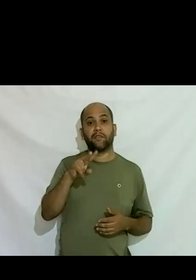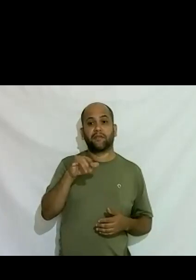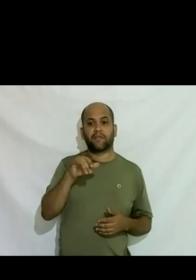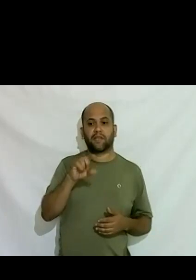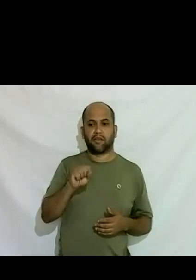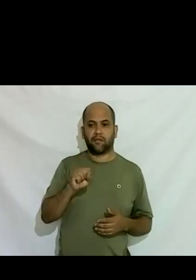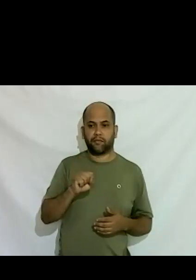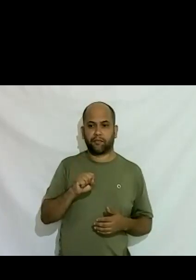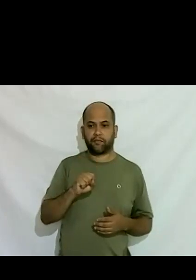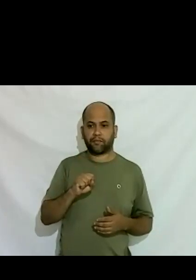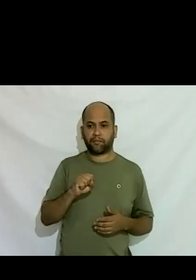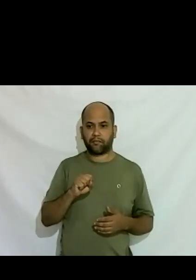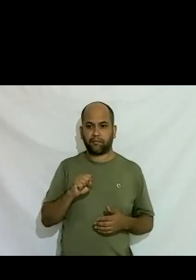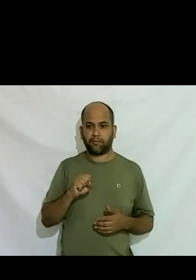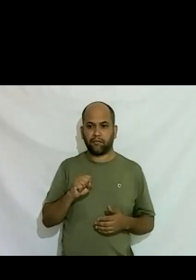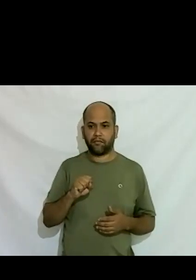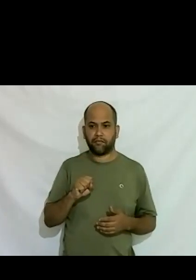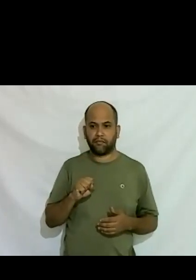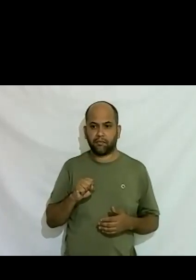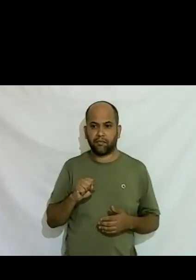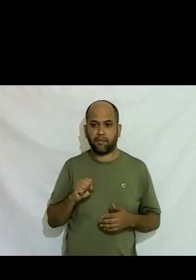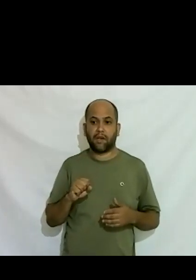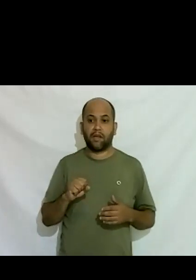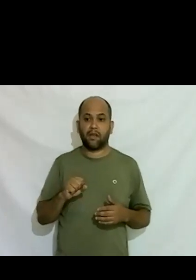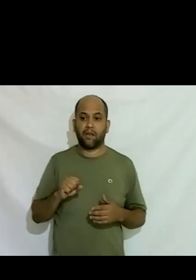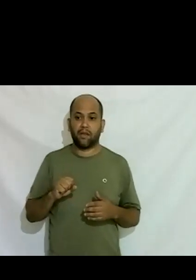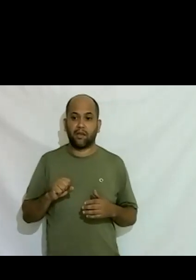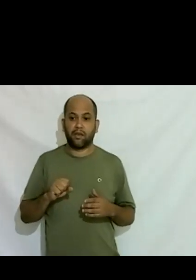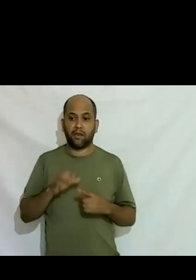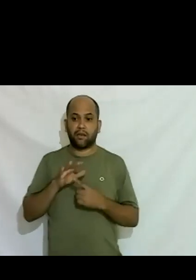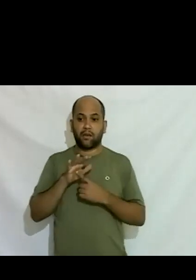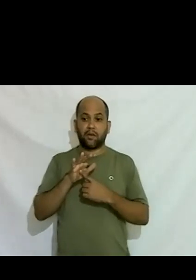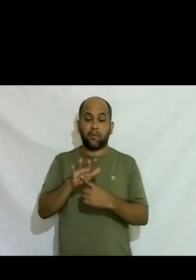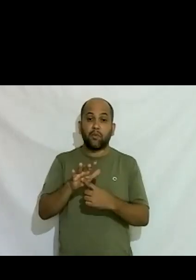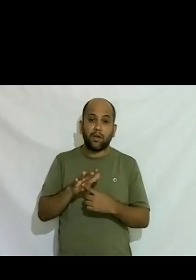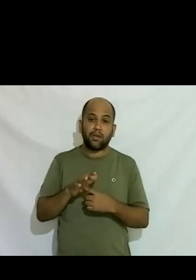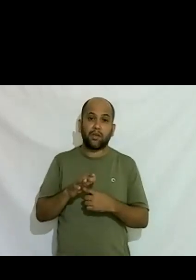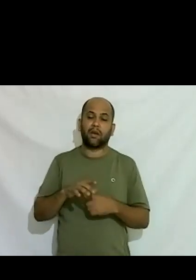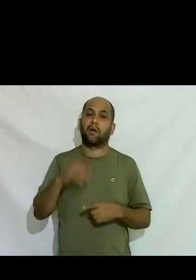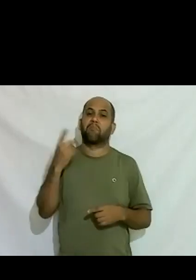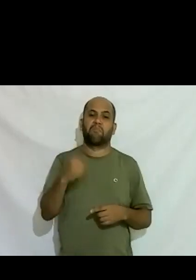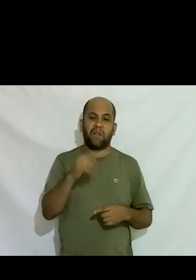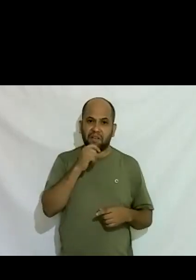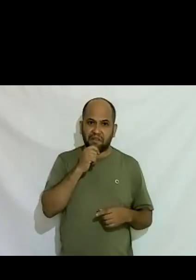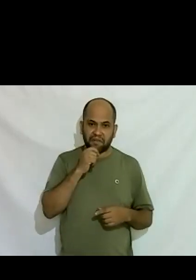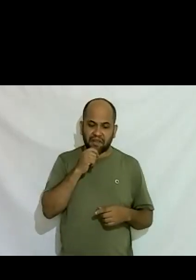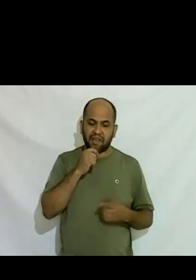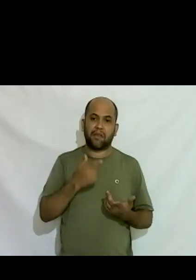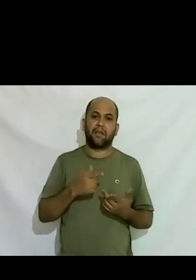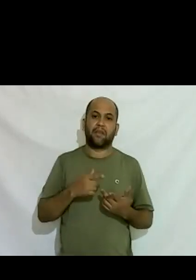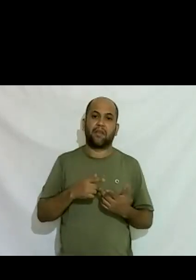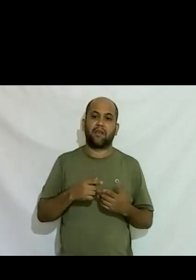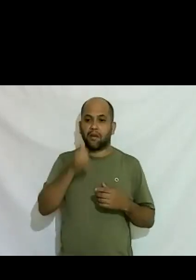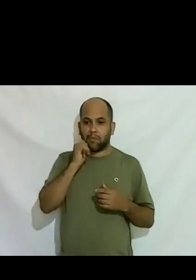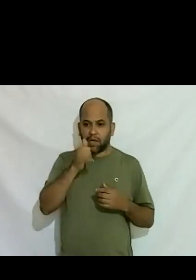que não traz esposa que publicamente né que não traz esposa que não bate nos filhos que não bebe que não fuma que não joga esse cara